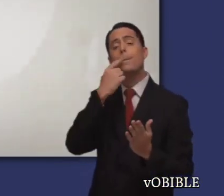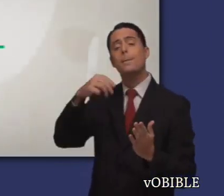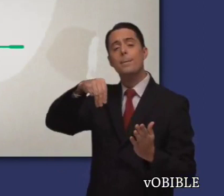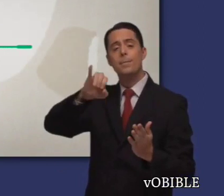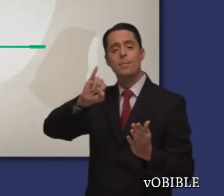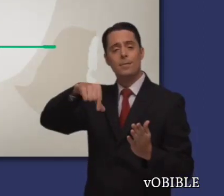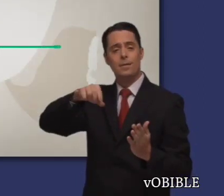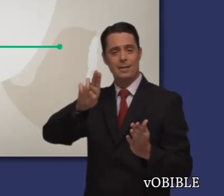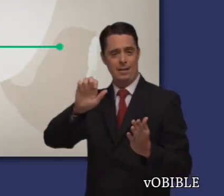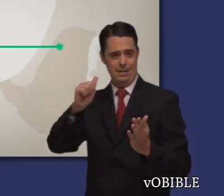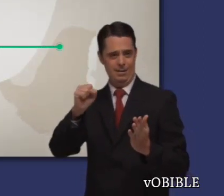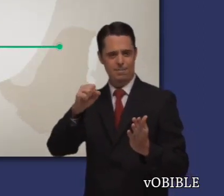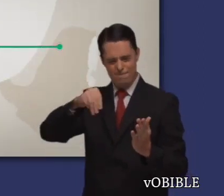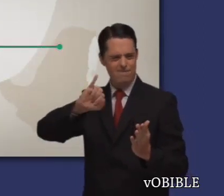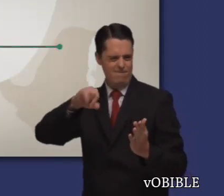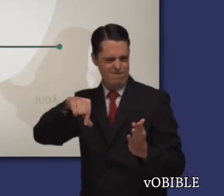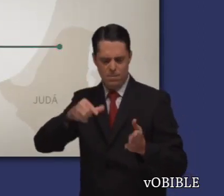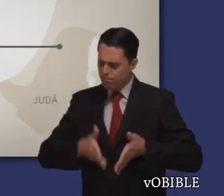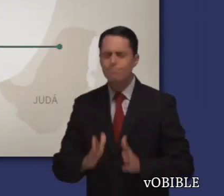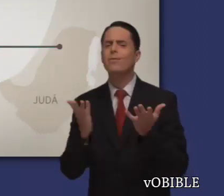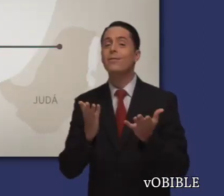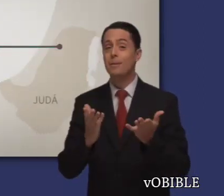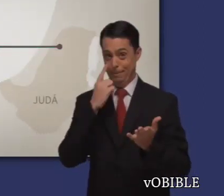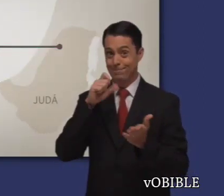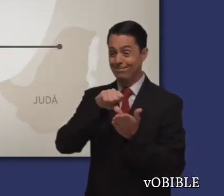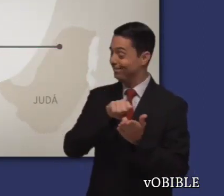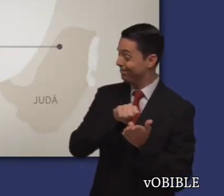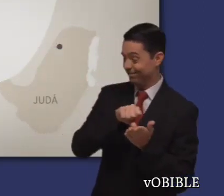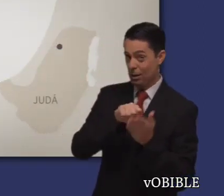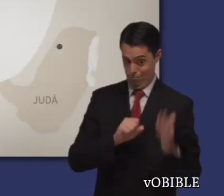Mikeas fue un profeta de la aldea de Moreset, en Judá.